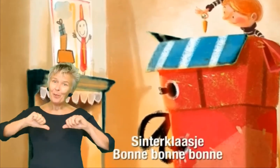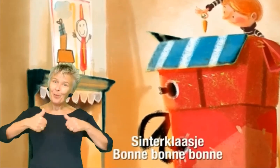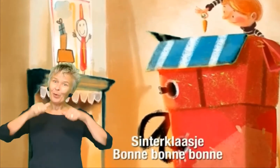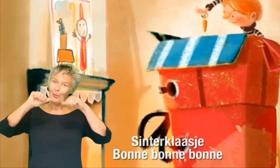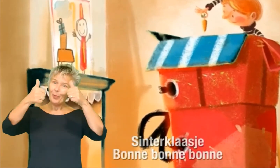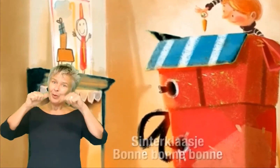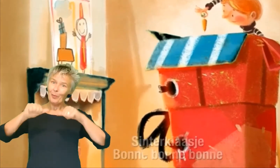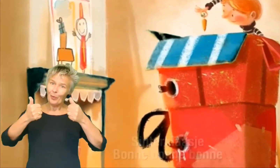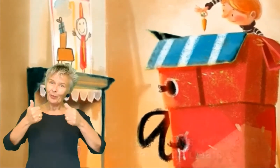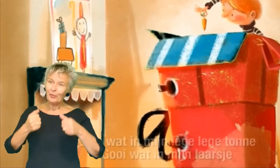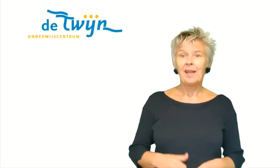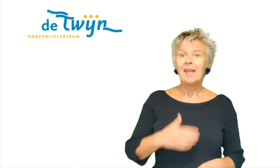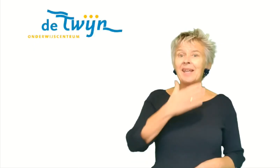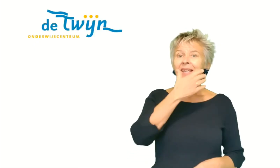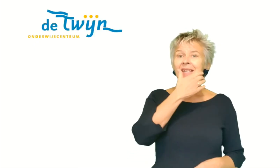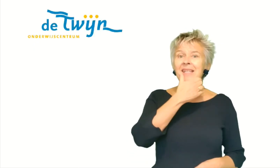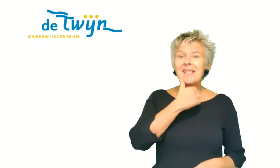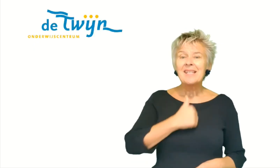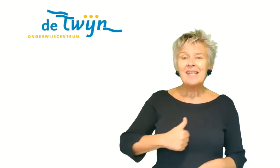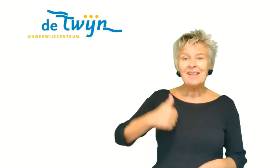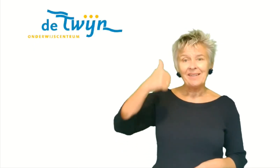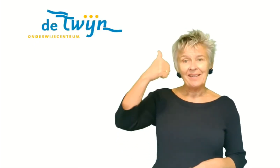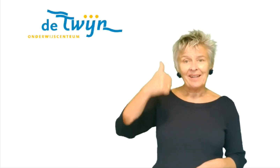Sinterklaasje, bonnen, bonnen, bonnen.